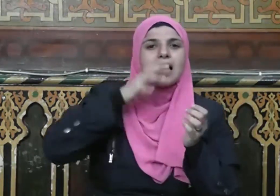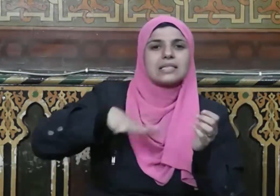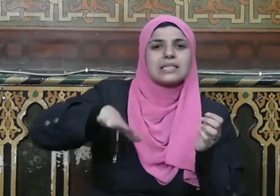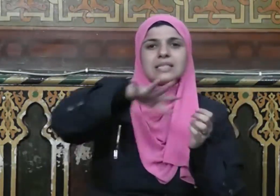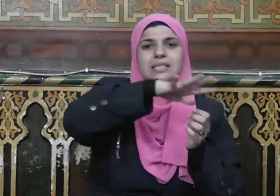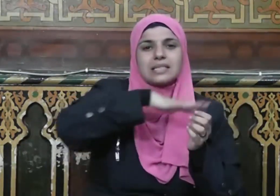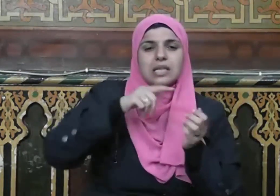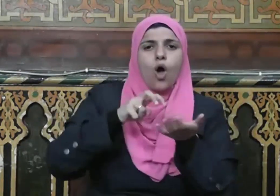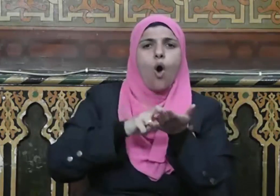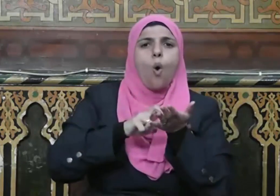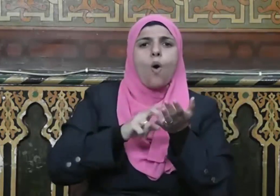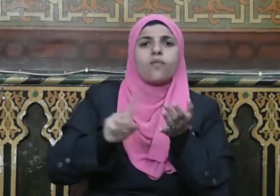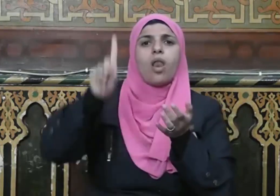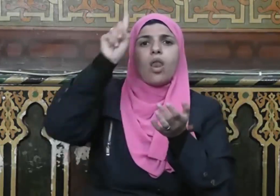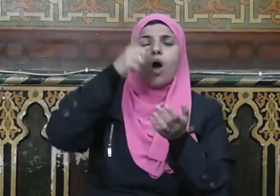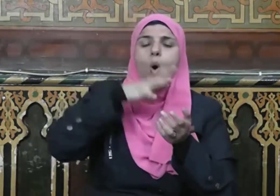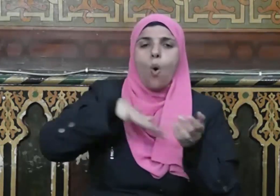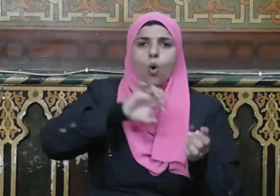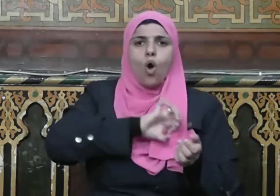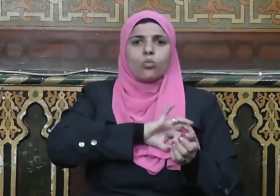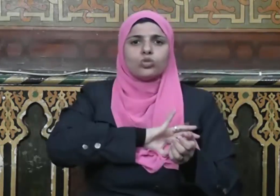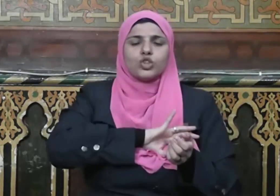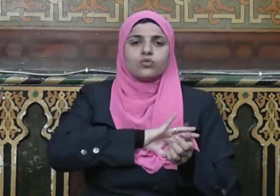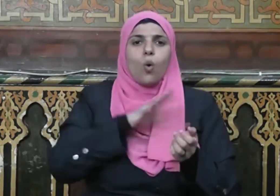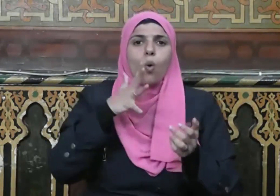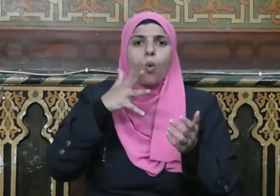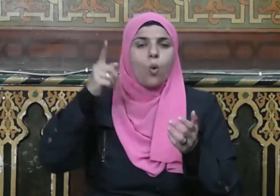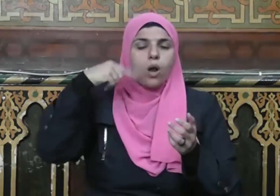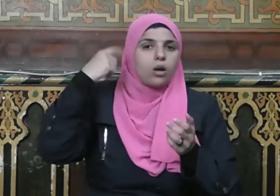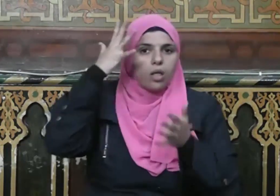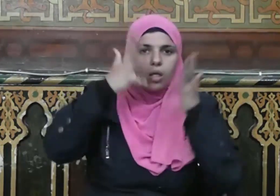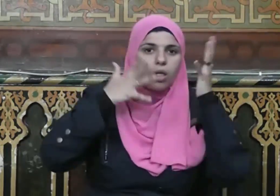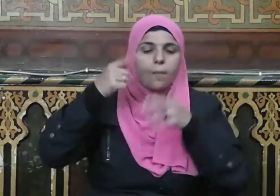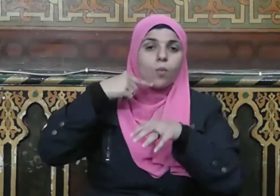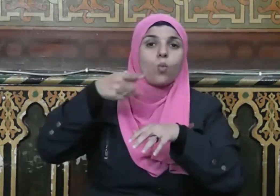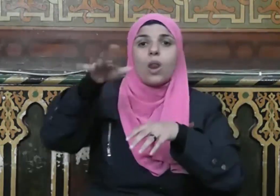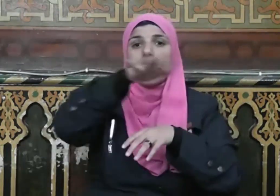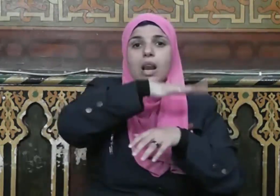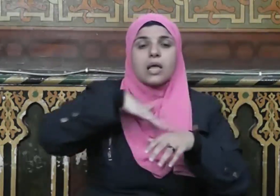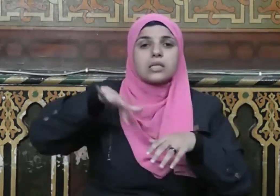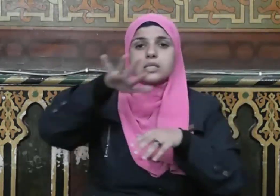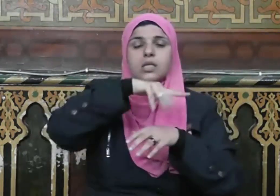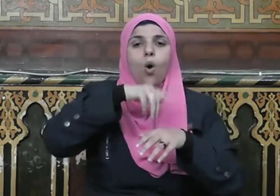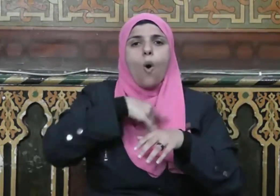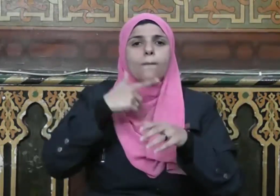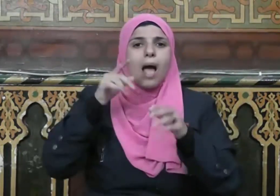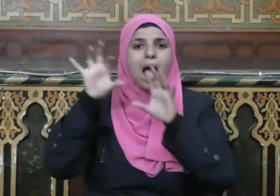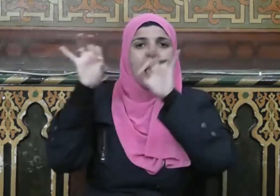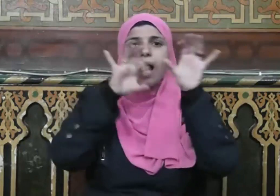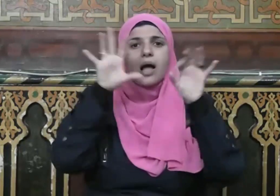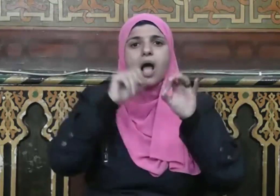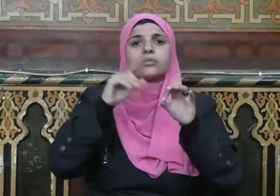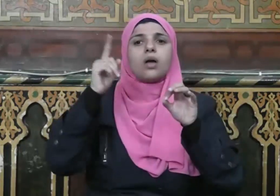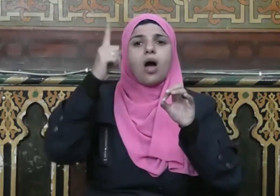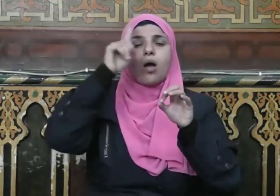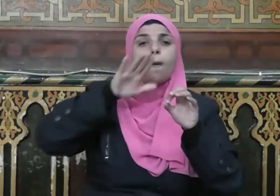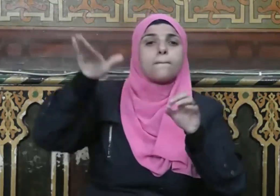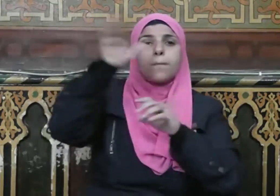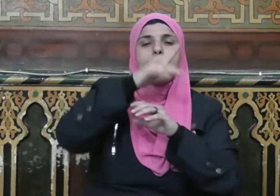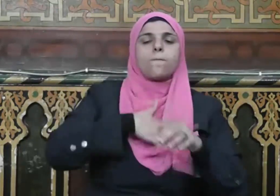خشية ربهم مشفقون والذين هم بآيات ربهم يؤمنون والذين هم